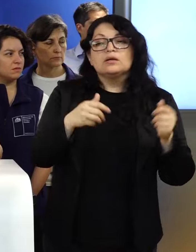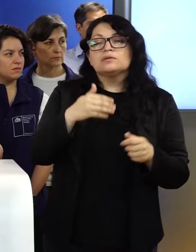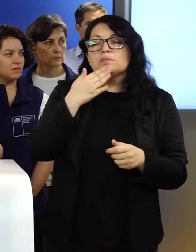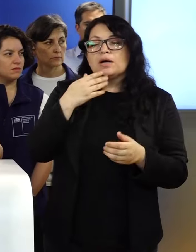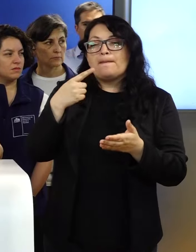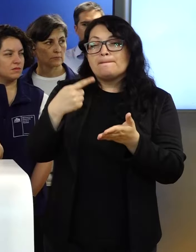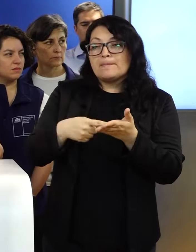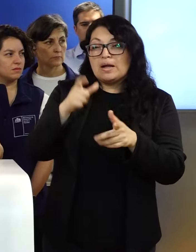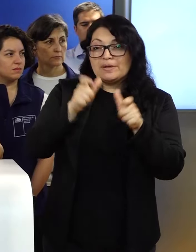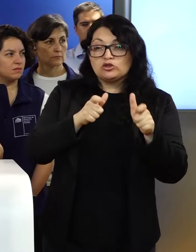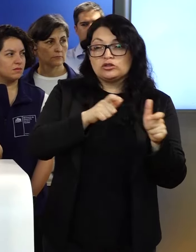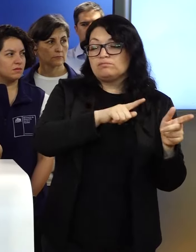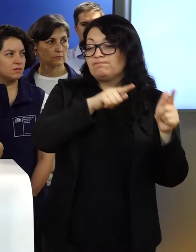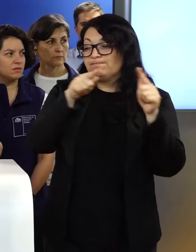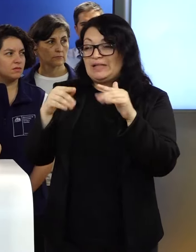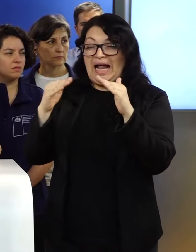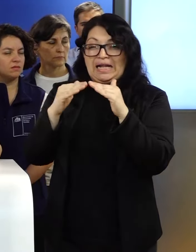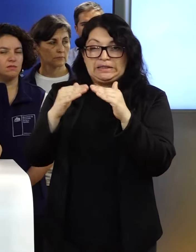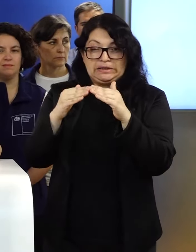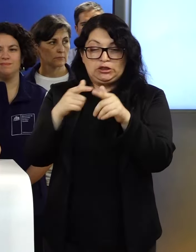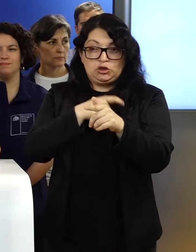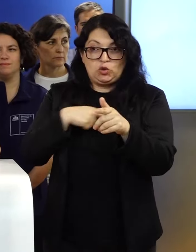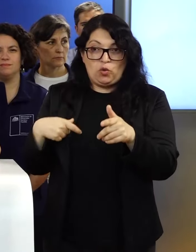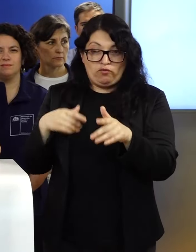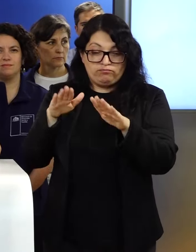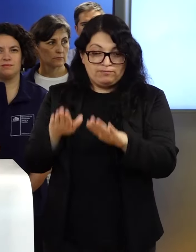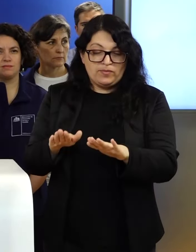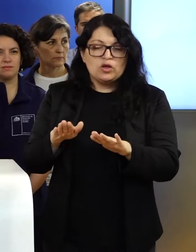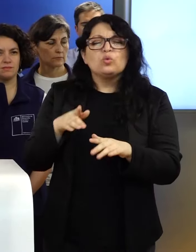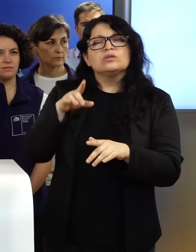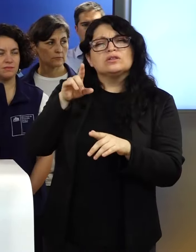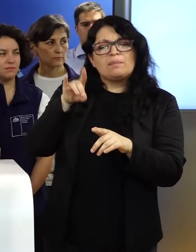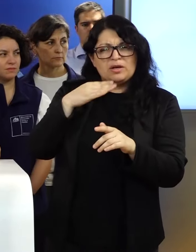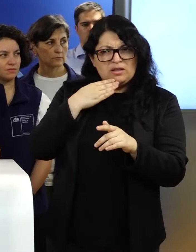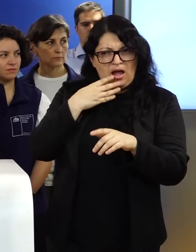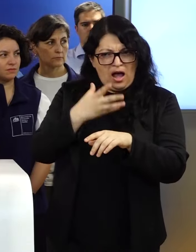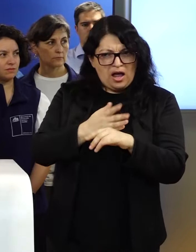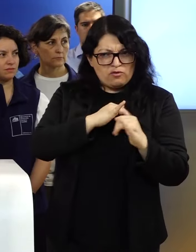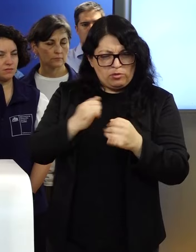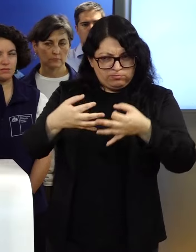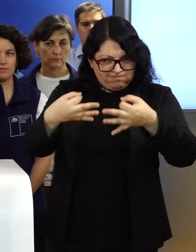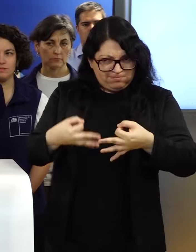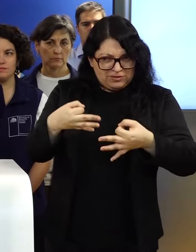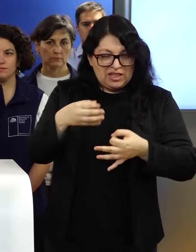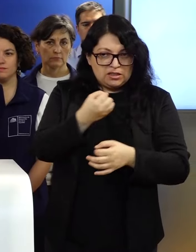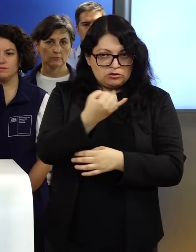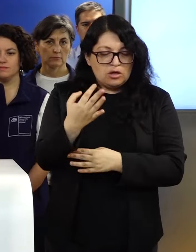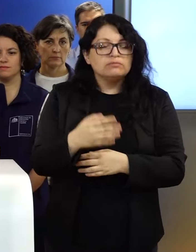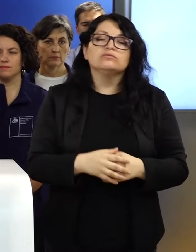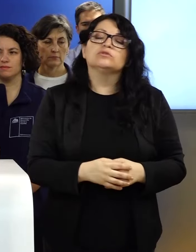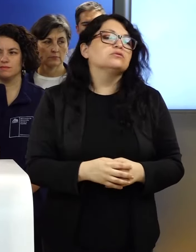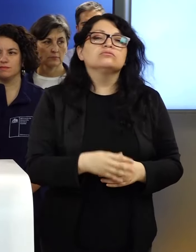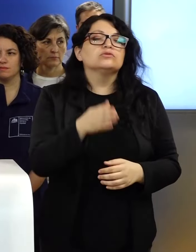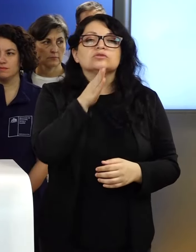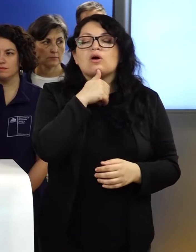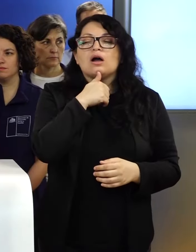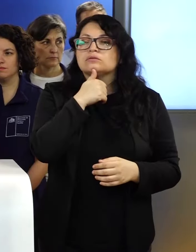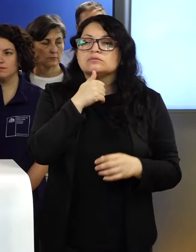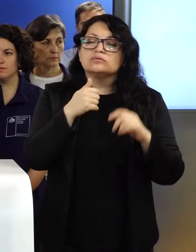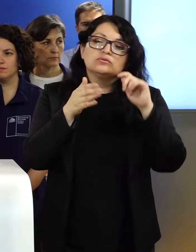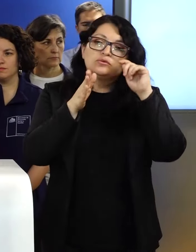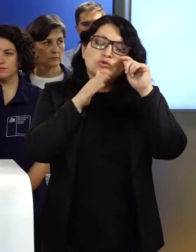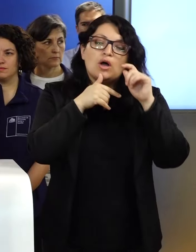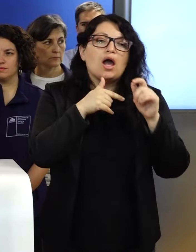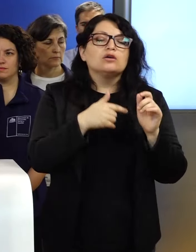más de mil personas las damnificadas. Vamos a ver si tienen también una confirmación por parte de estos datos. No, no tenemos una confirmación.